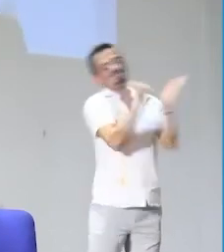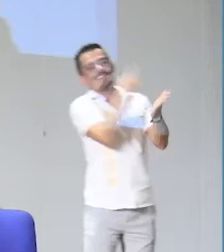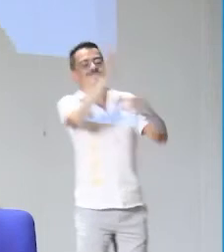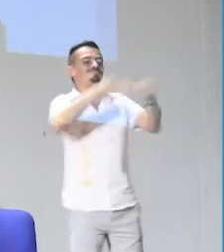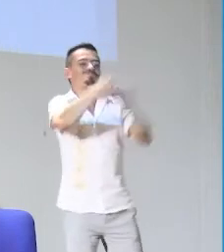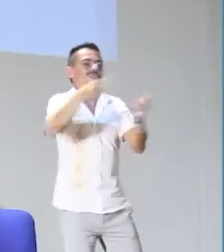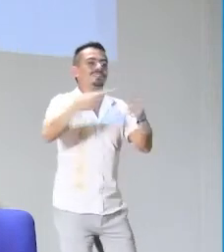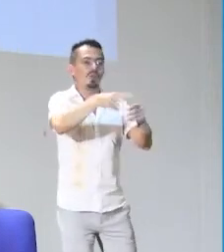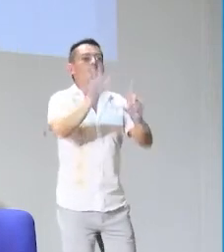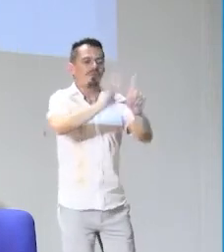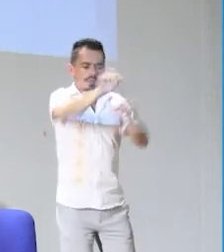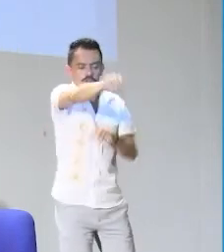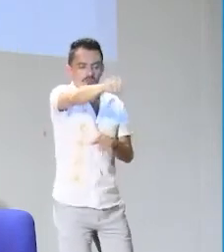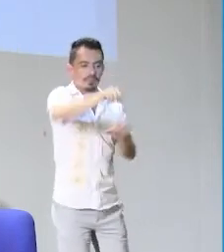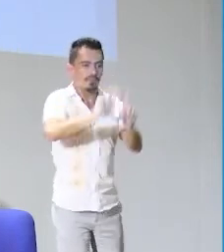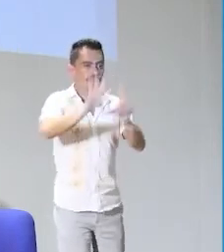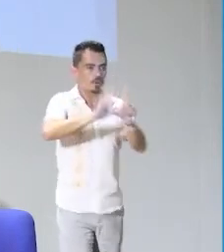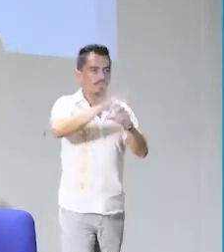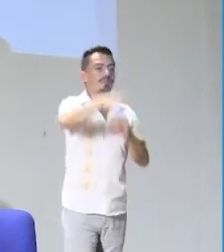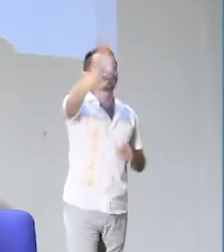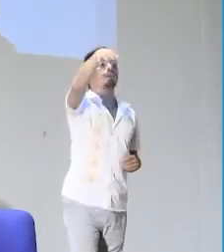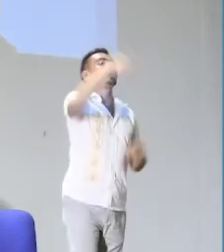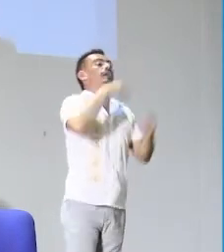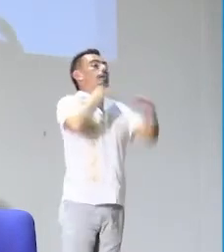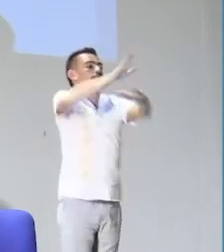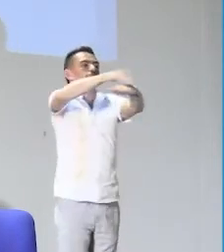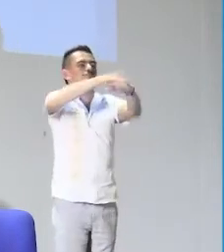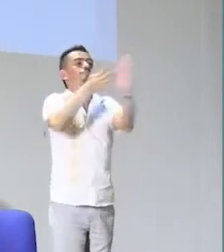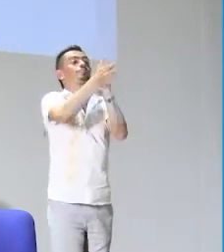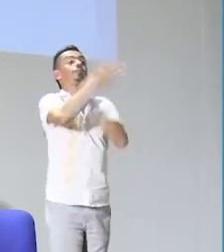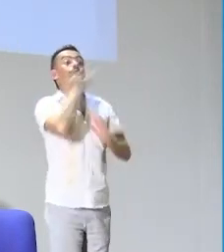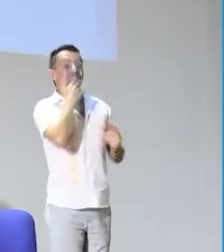¿Sí es posible colocar el video de YouTube? Sí, sí, por favor.